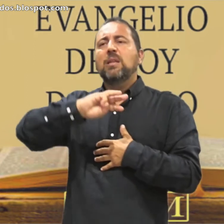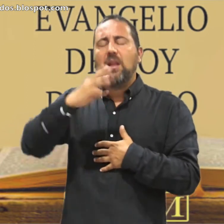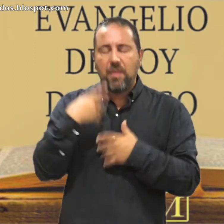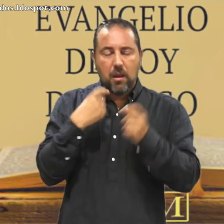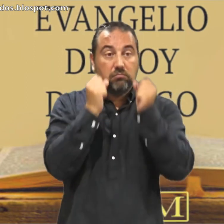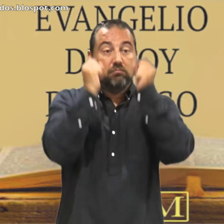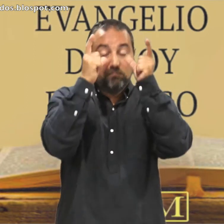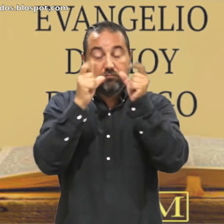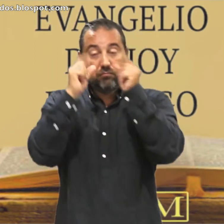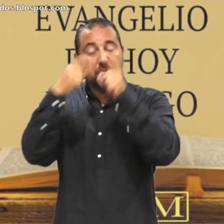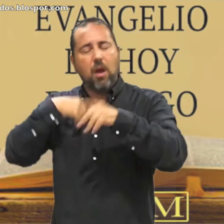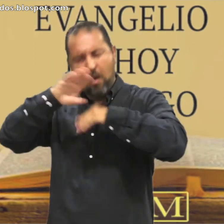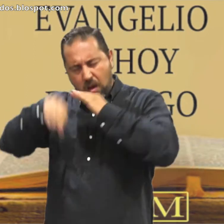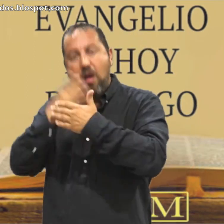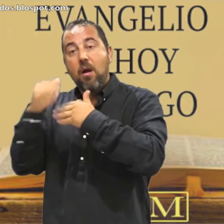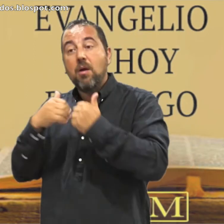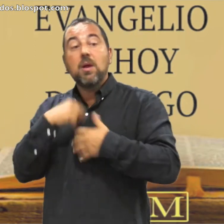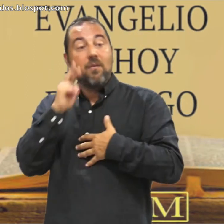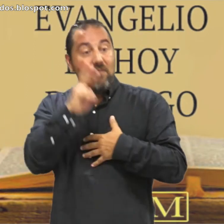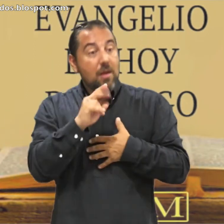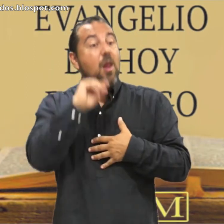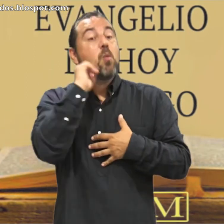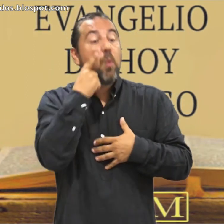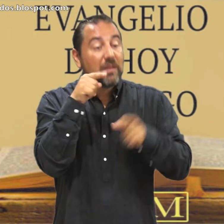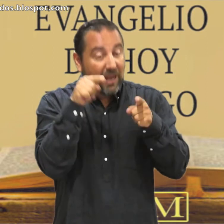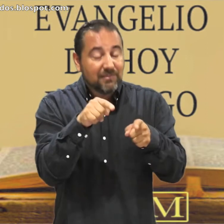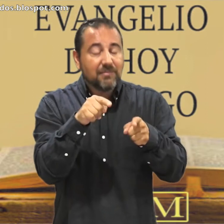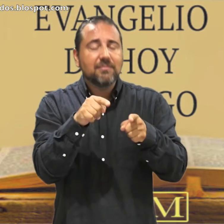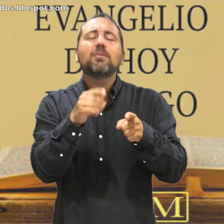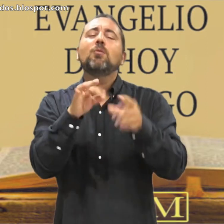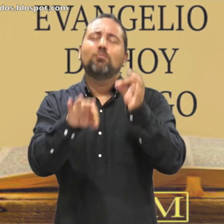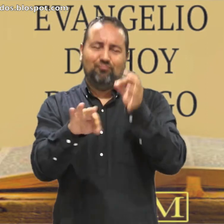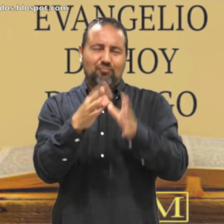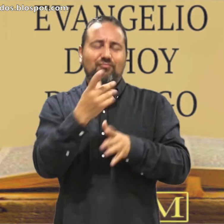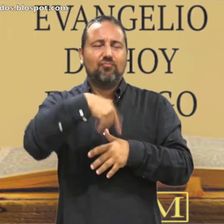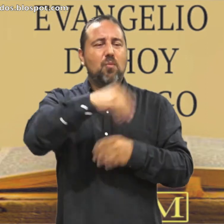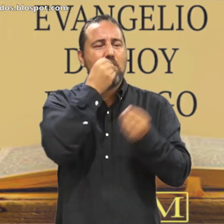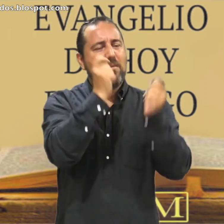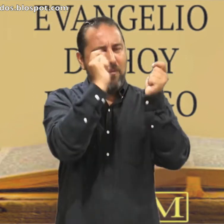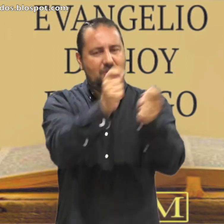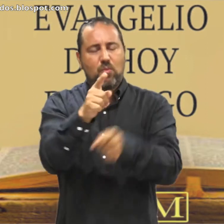Y si llega A la segunda Vigilia O a la tercera Y los encuentra Así Bienaventurados